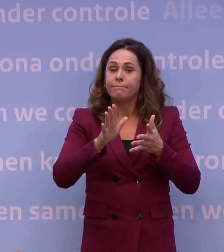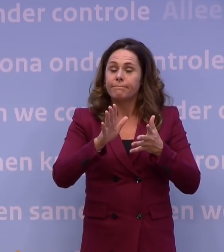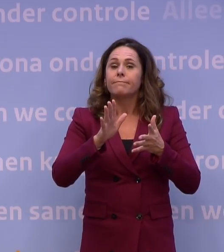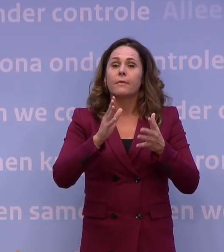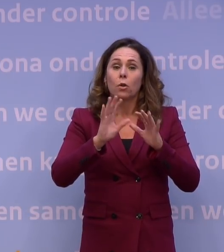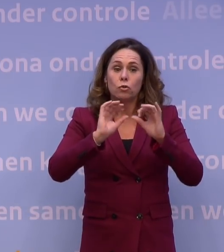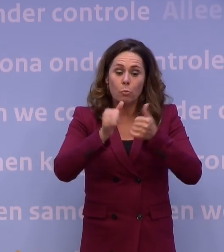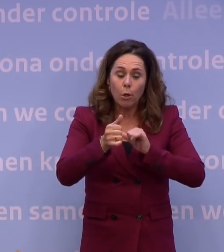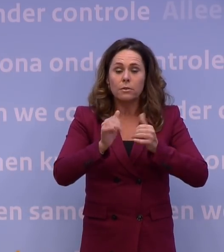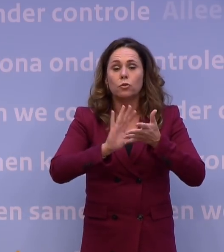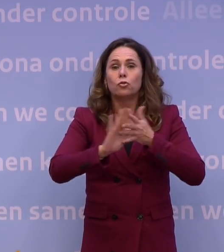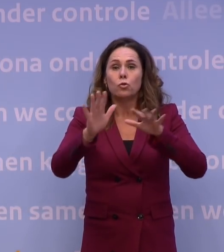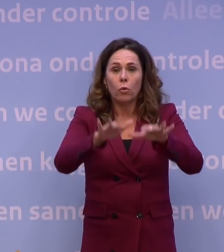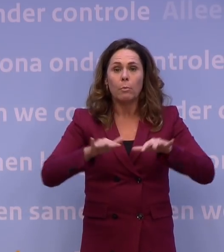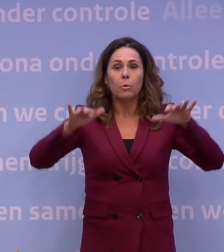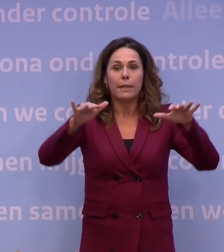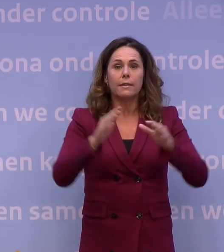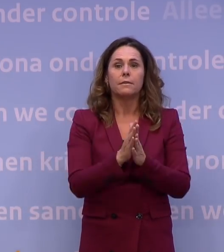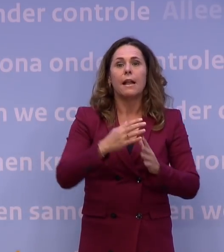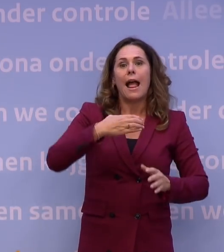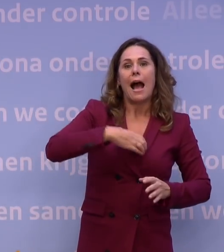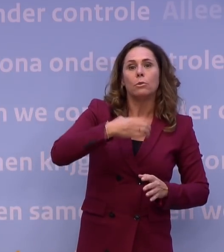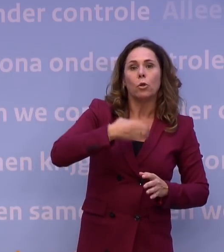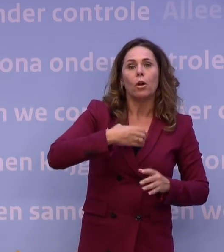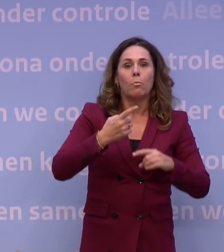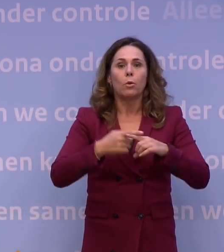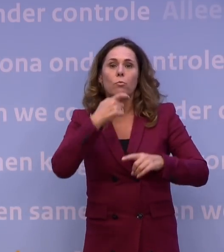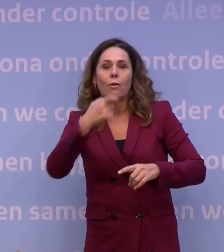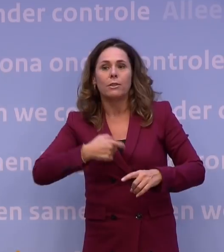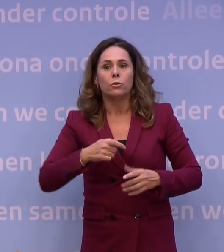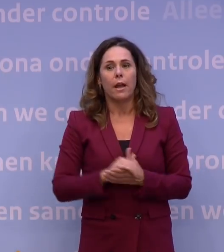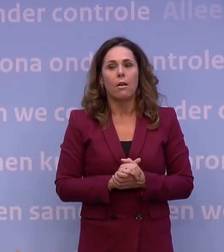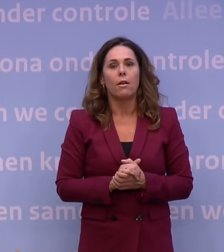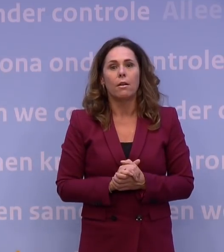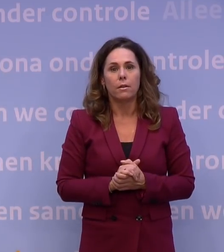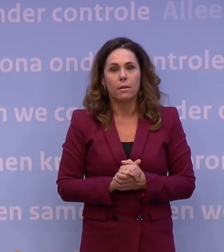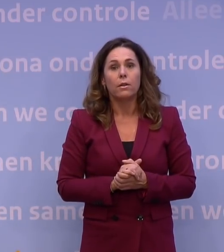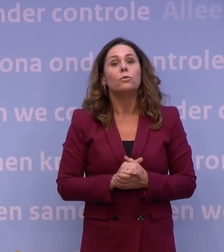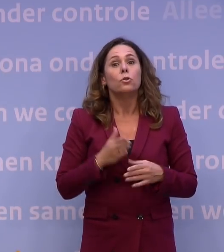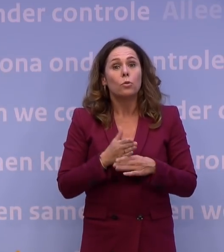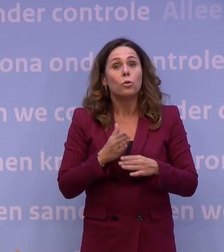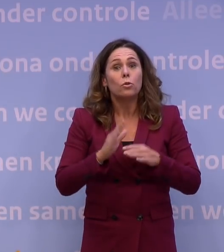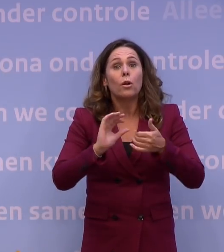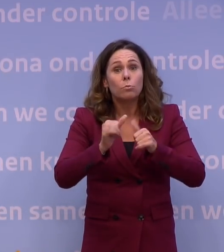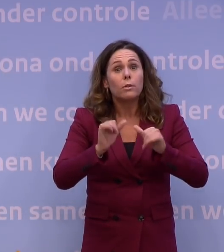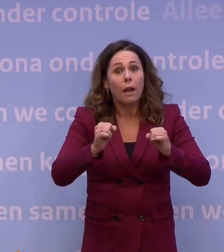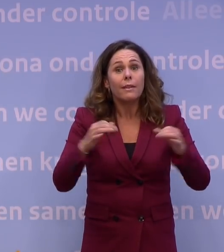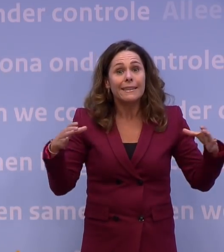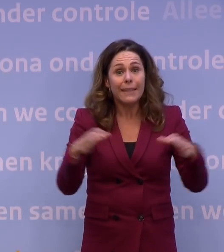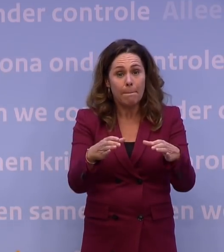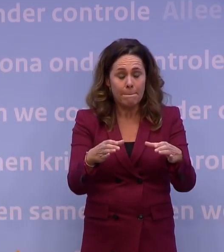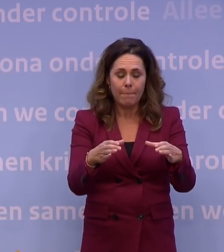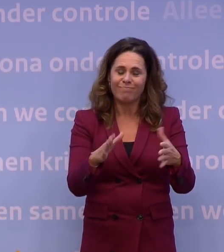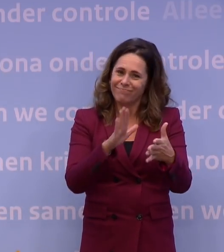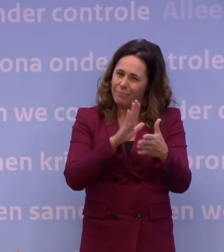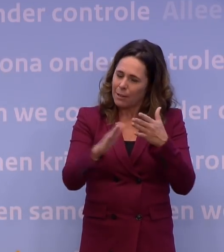amateursport als de professionele sport. We kunnen dus blijven sporten, ook in teamverband, maar het moet even